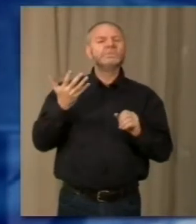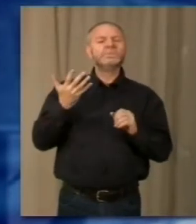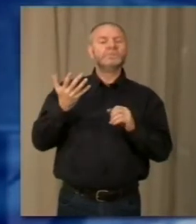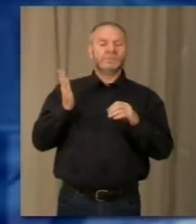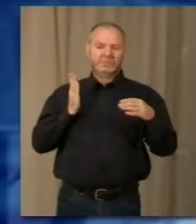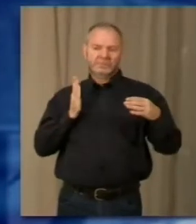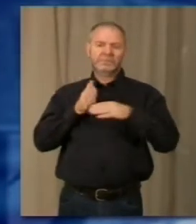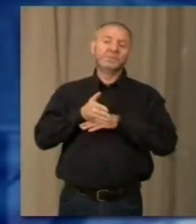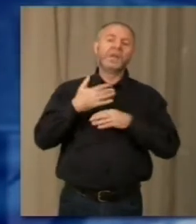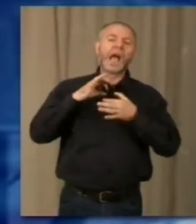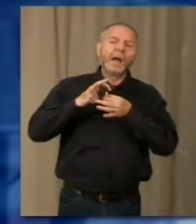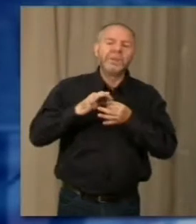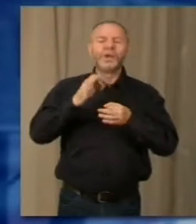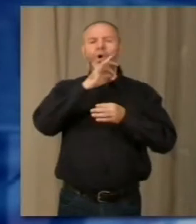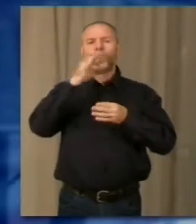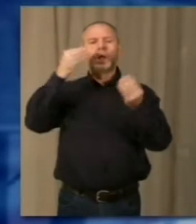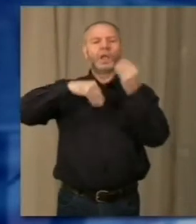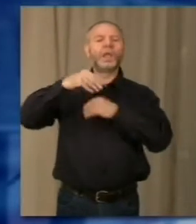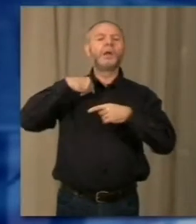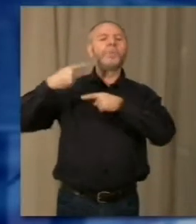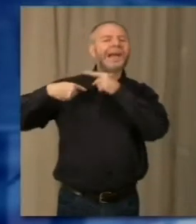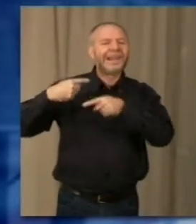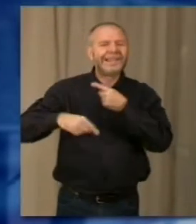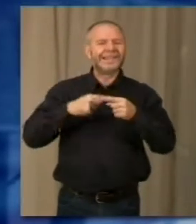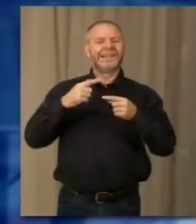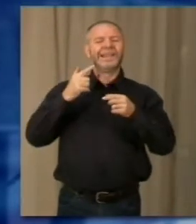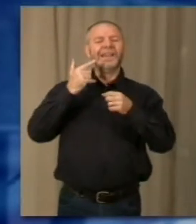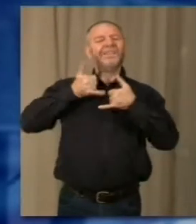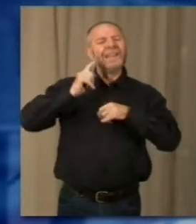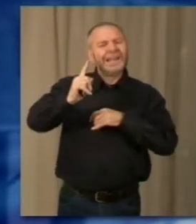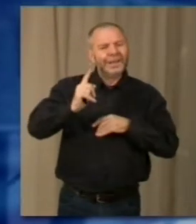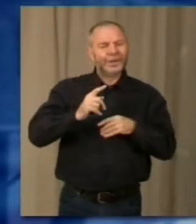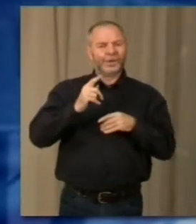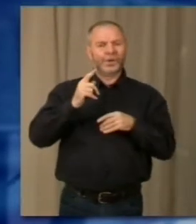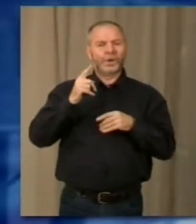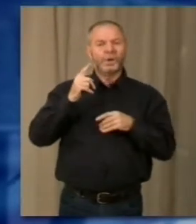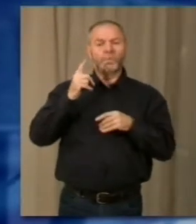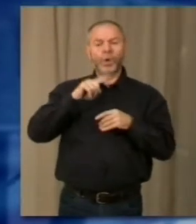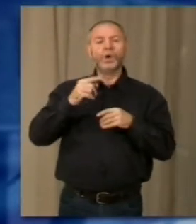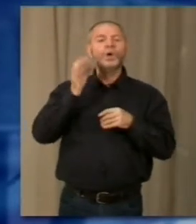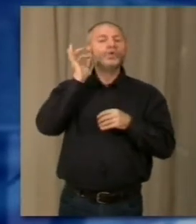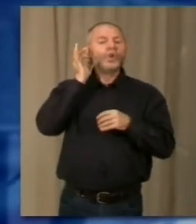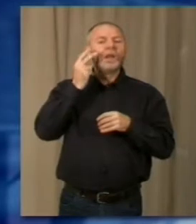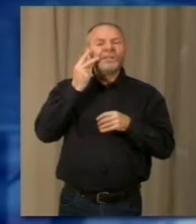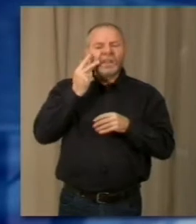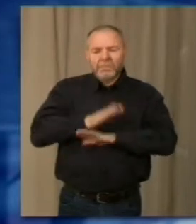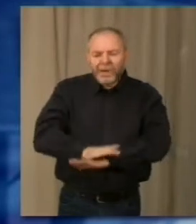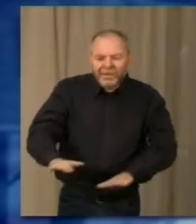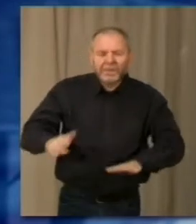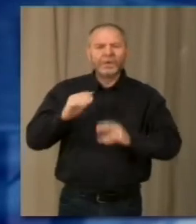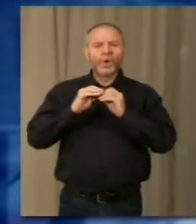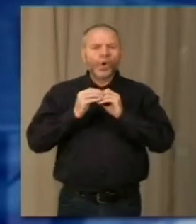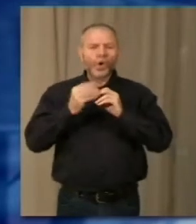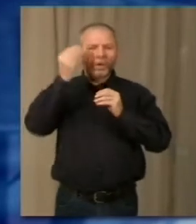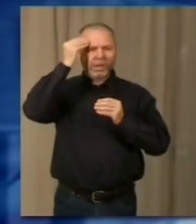di essere amici o lontani parenti dei figli o dei nipoti delle vittime con la scusa di farsi custodire dei gioielli o di vedere i pavimenti. La donna